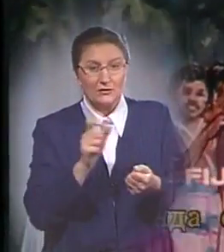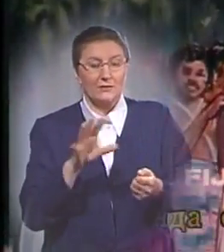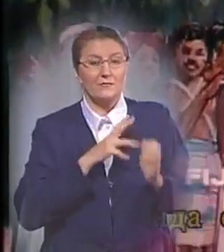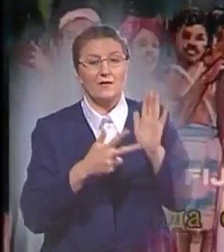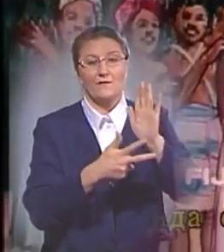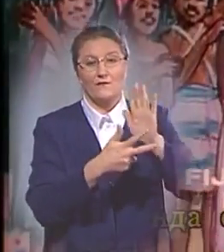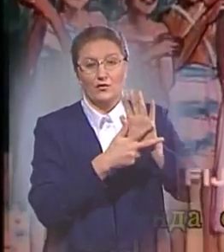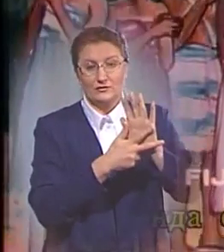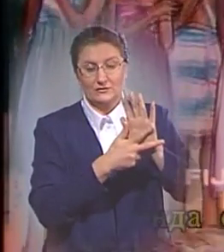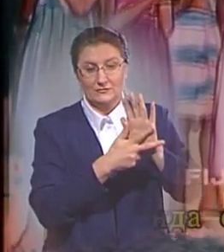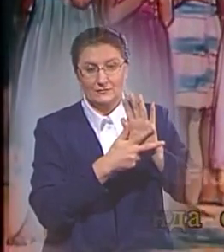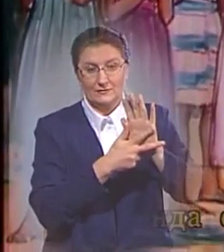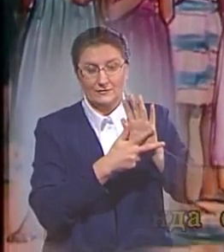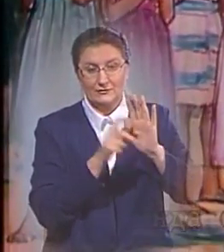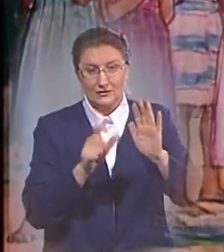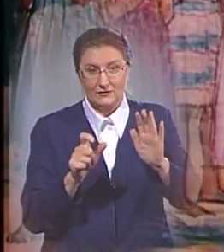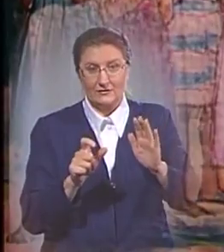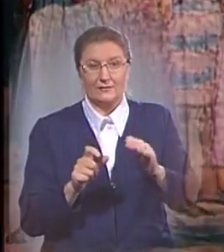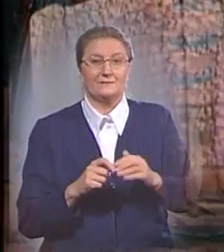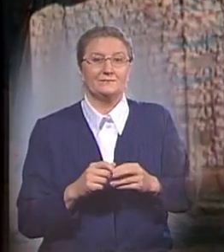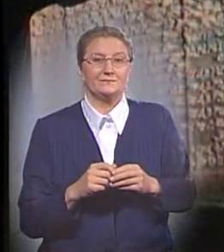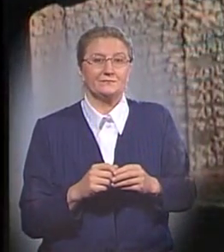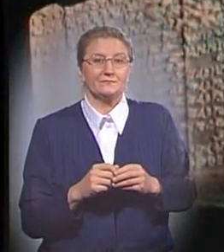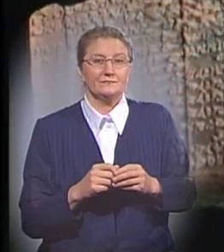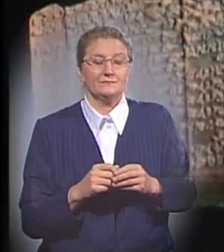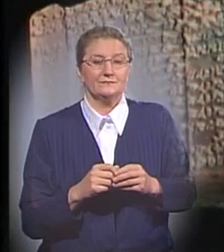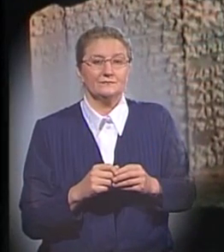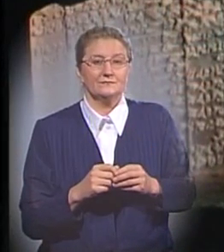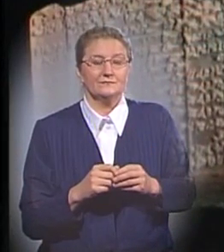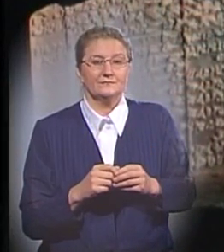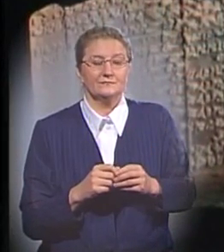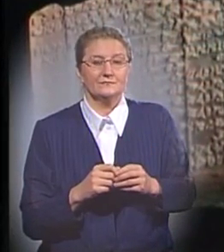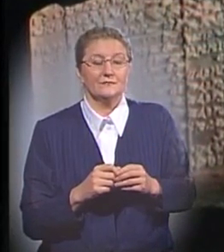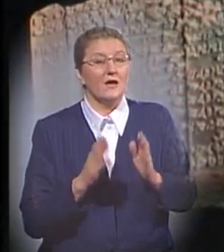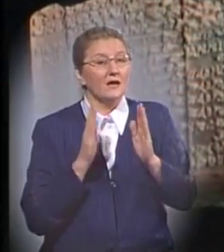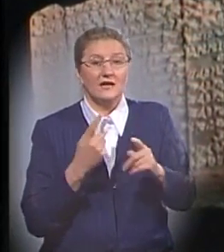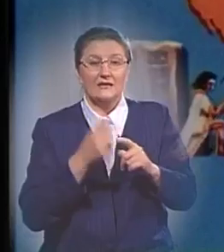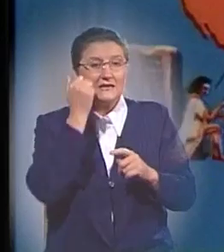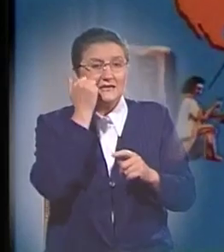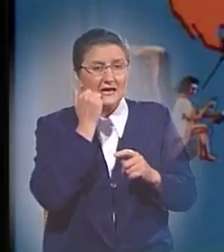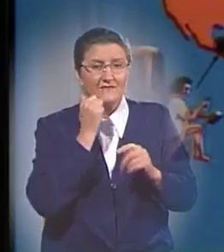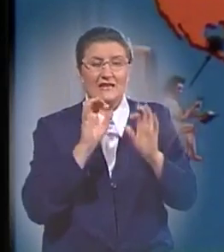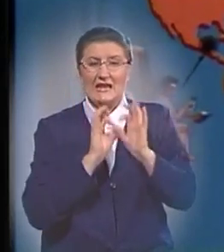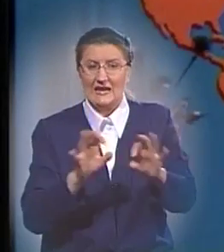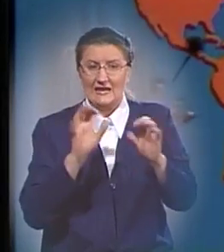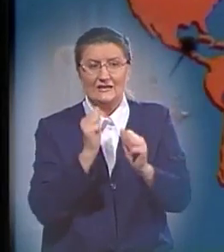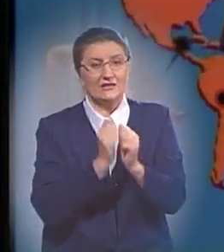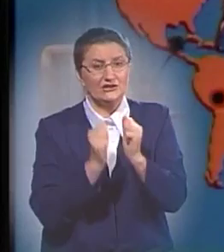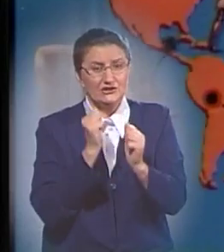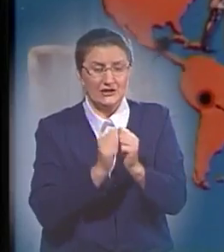восемь, приплыли к Мбенге. Хотя эти древние легенды зачастую переплетаются с